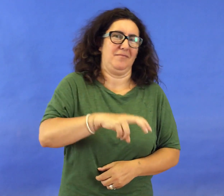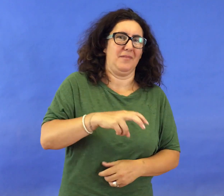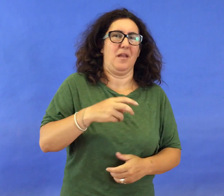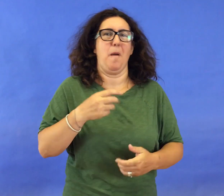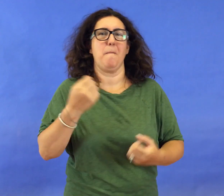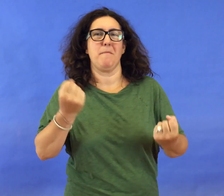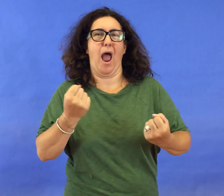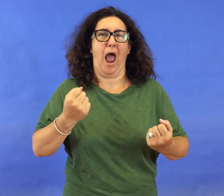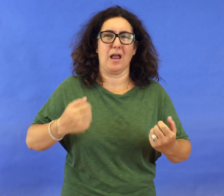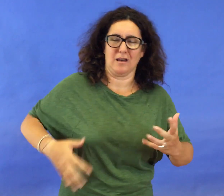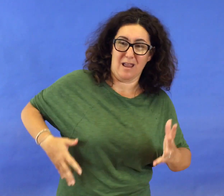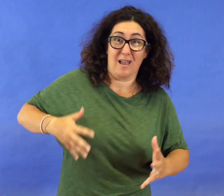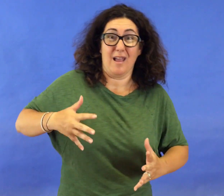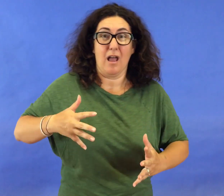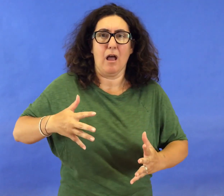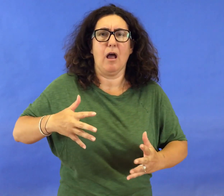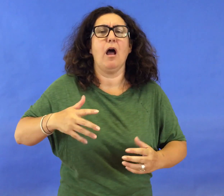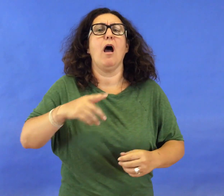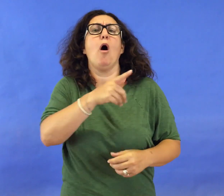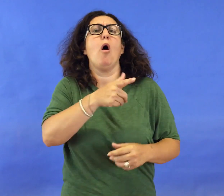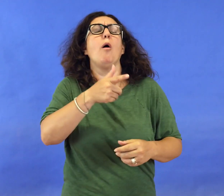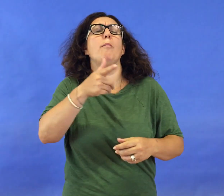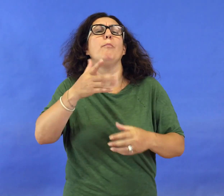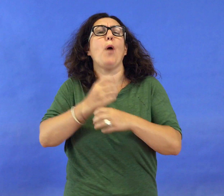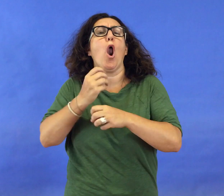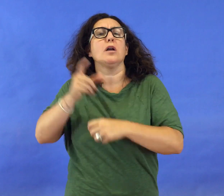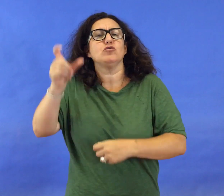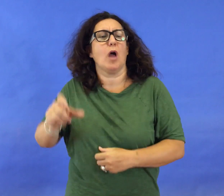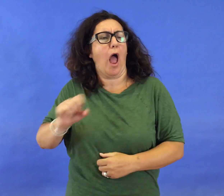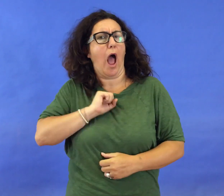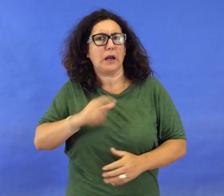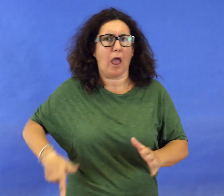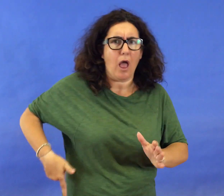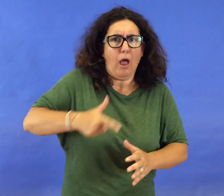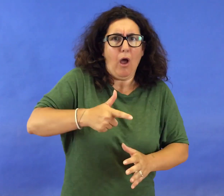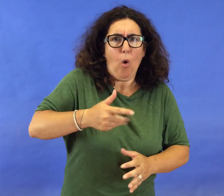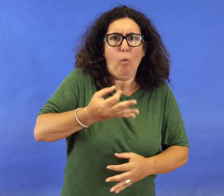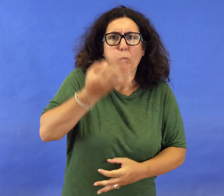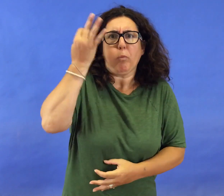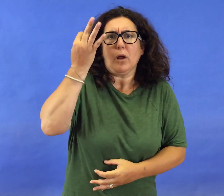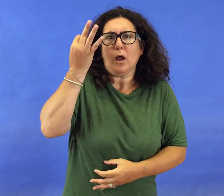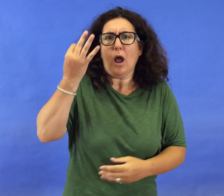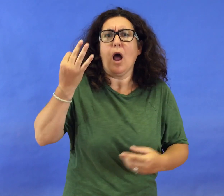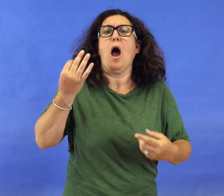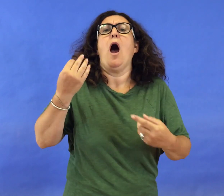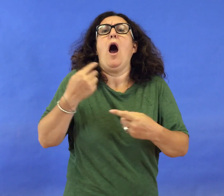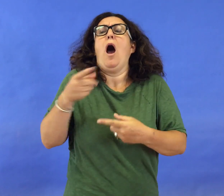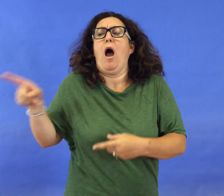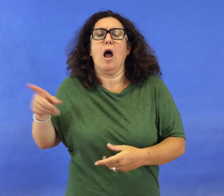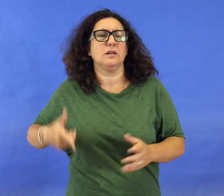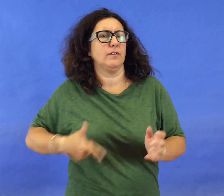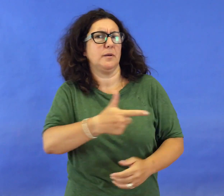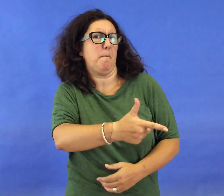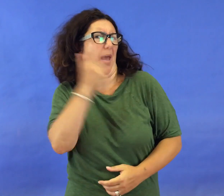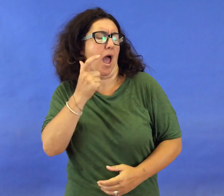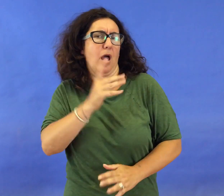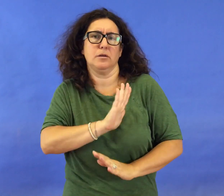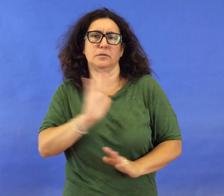il poliziotto ha pensato che stesse per estrarre un'arma. Così ha sparato e l'ha ucciso. Soltanto in qualche minuto la gente ha